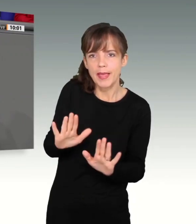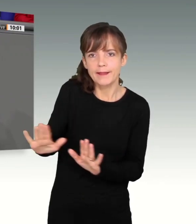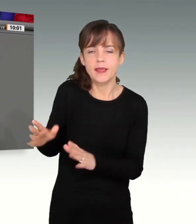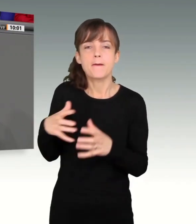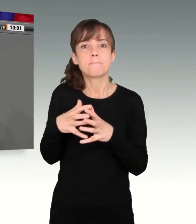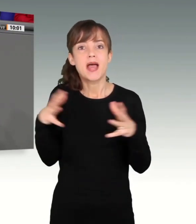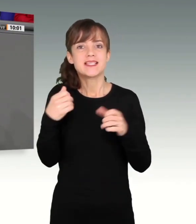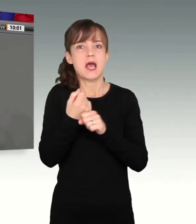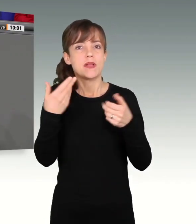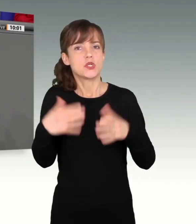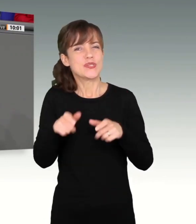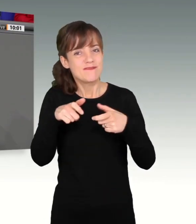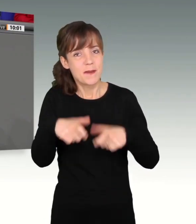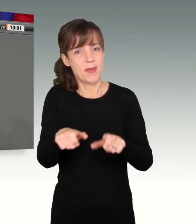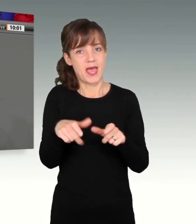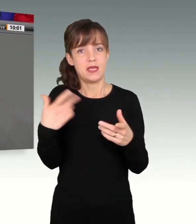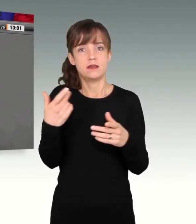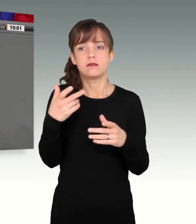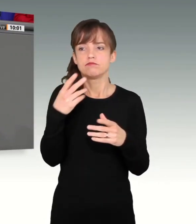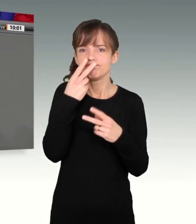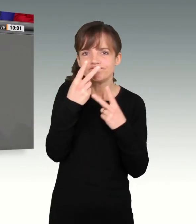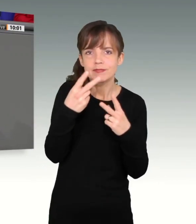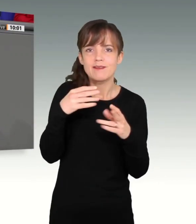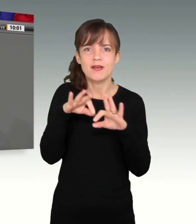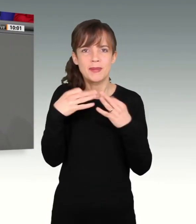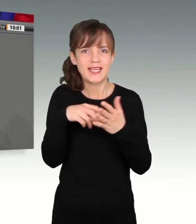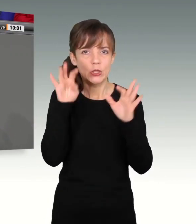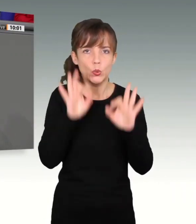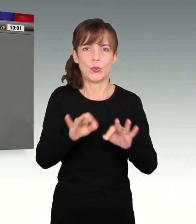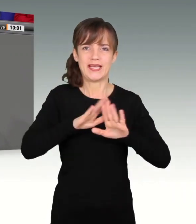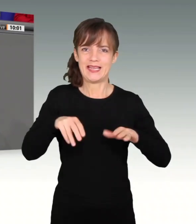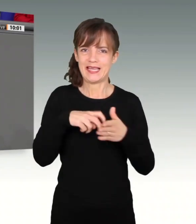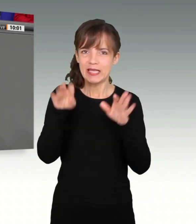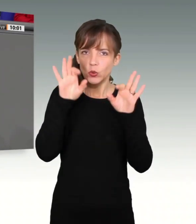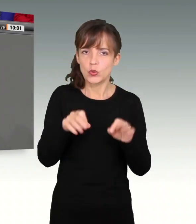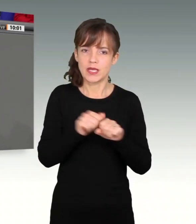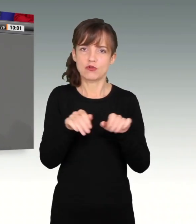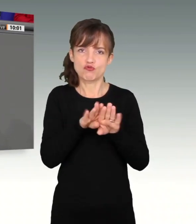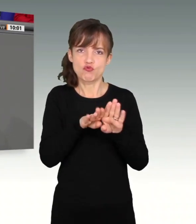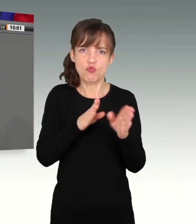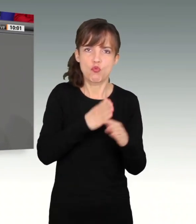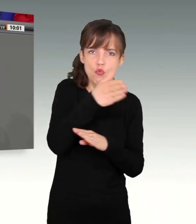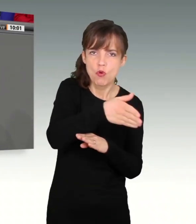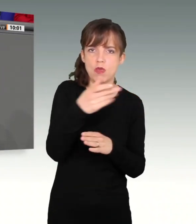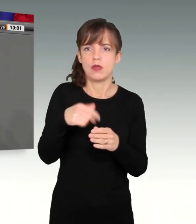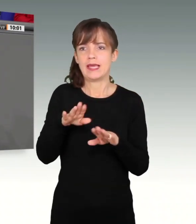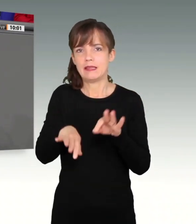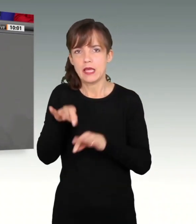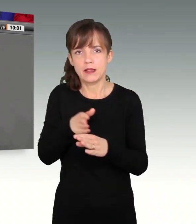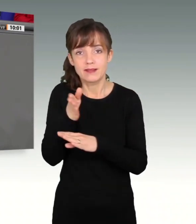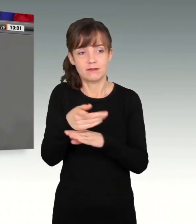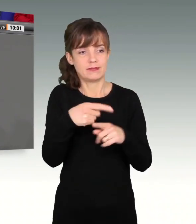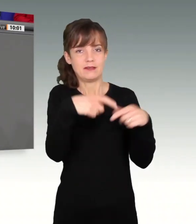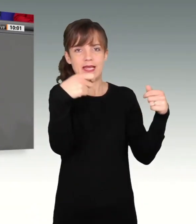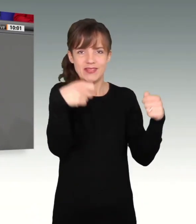vermeidet, dass man dafür sorgt, dass es den Familien, dass es den Kindern gut geht, dass in die Schulen, in die Kitas investiert werden kann. Und